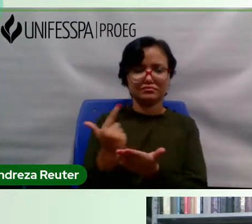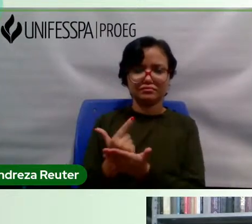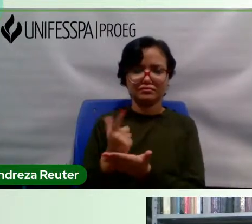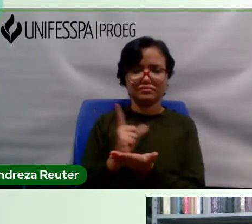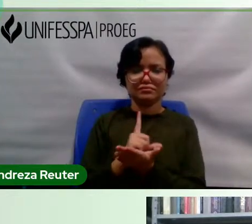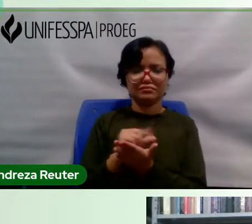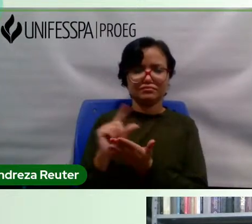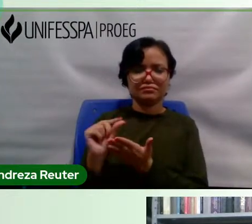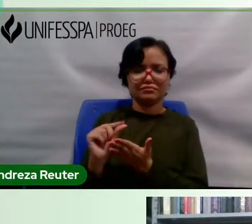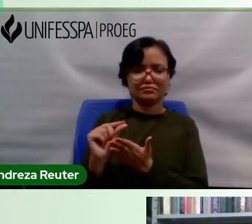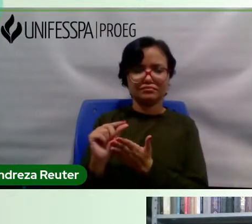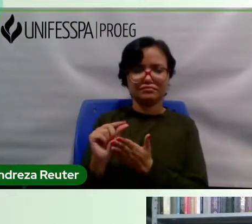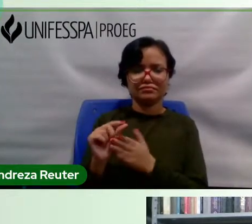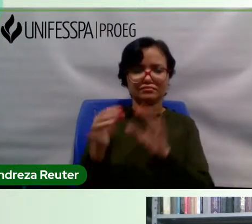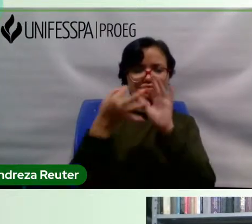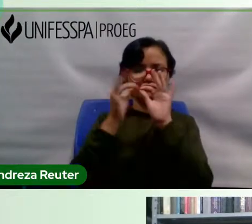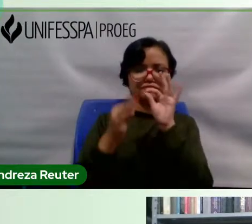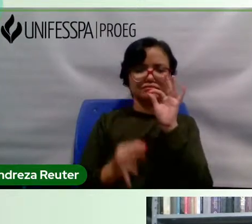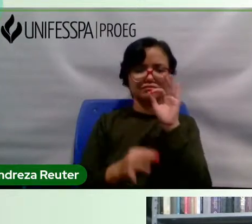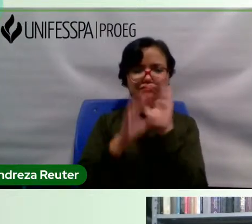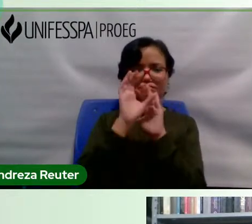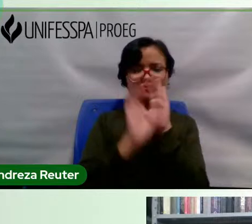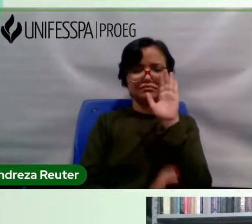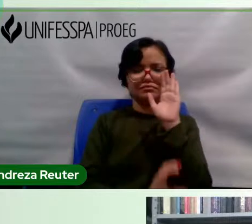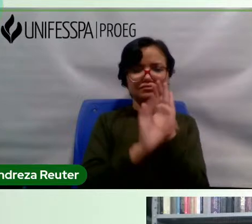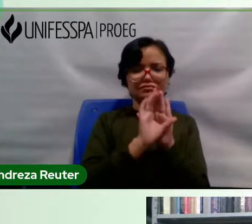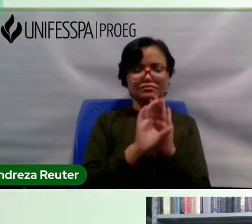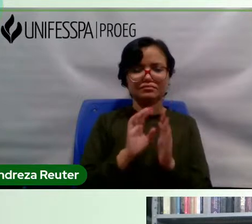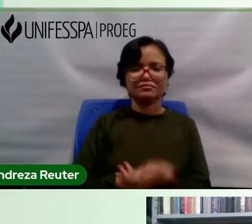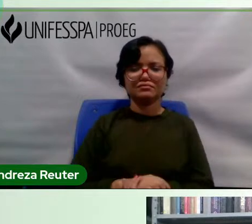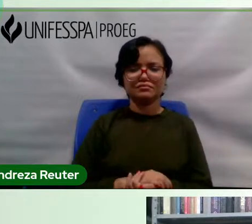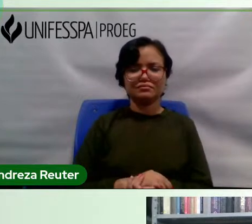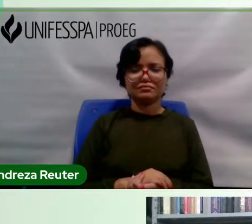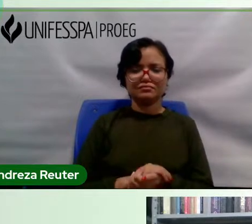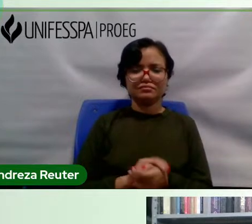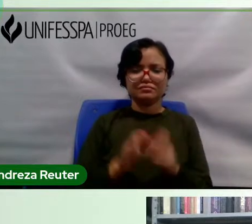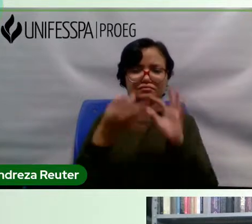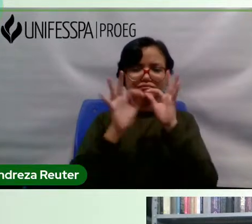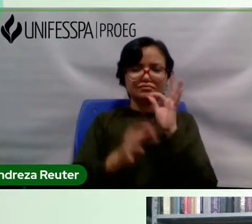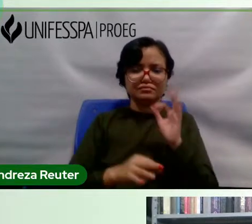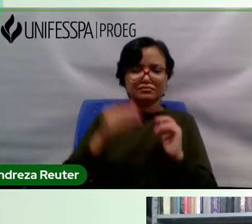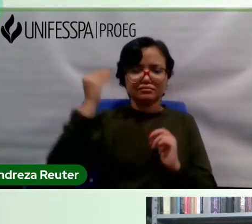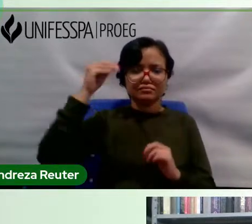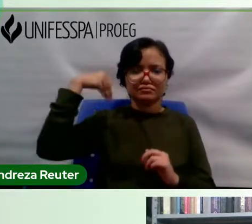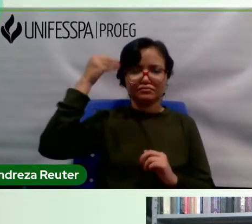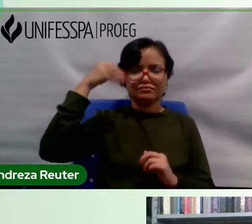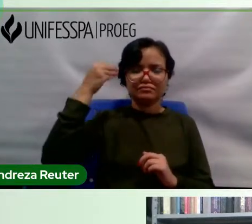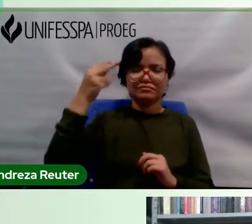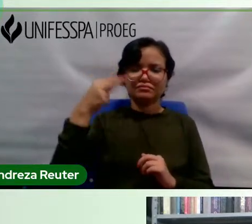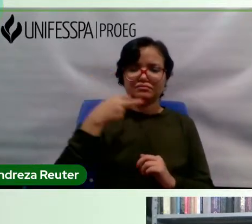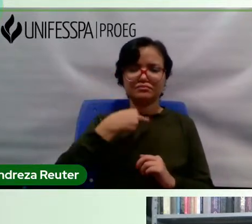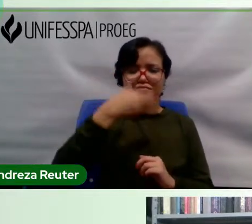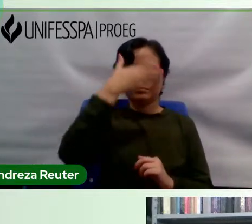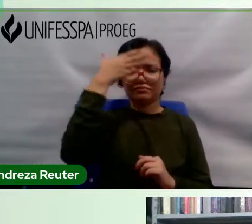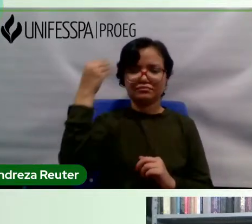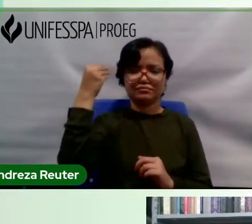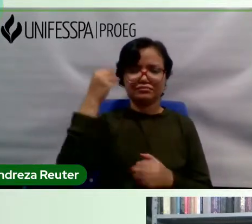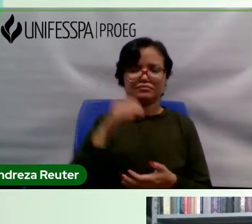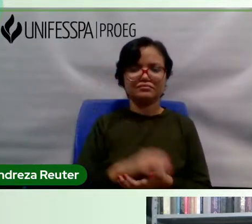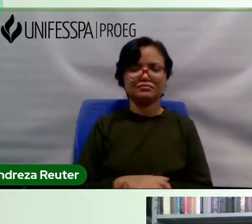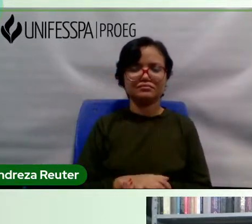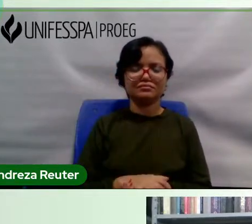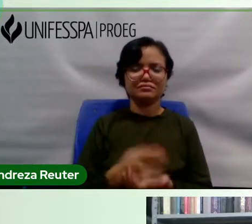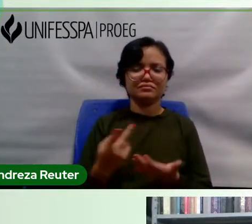vasto currículo, tem uma vasta experiência, sem esquecer que, por ocasião dos